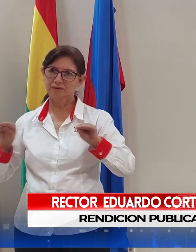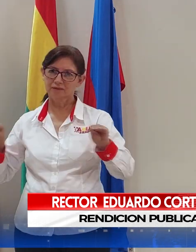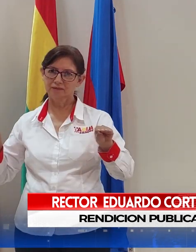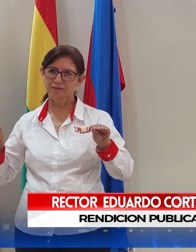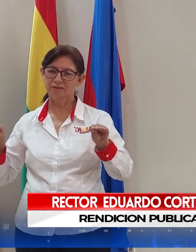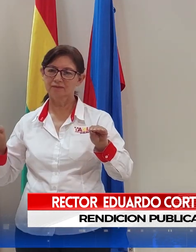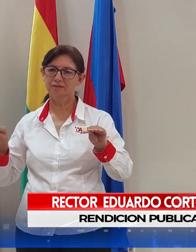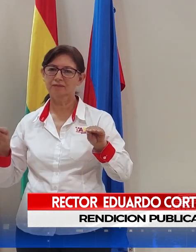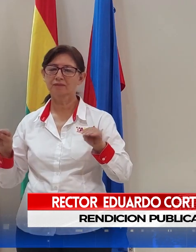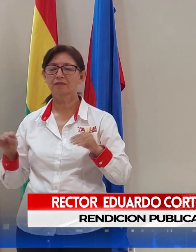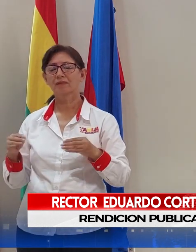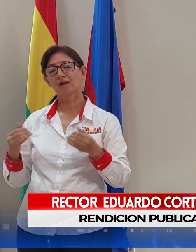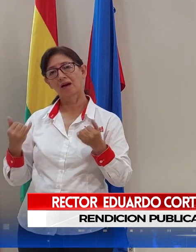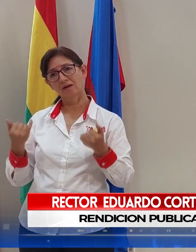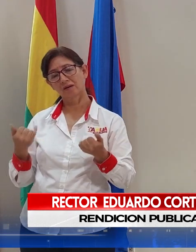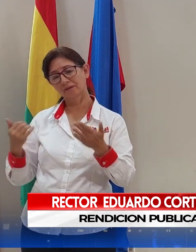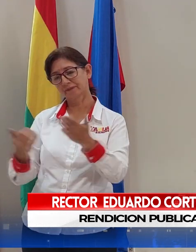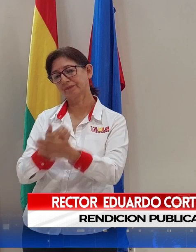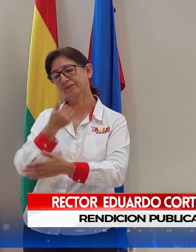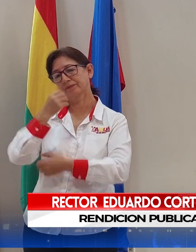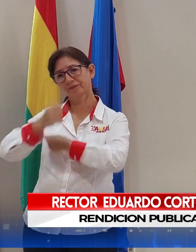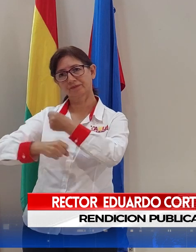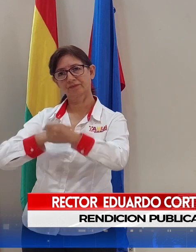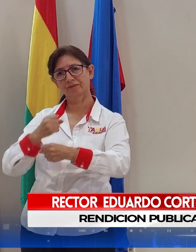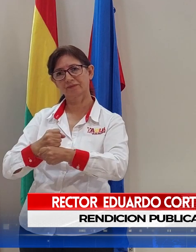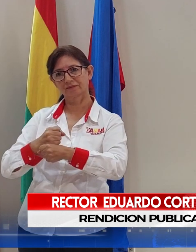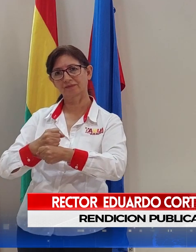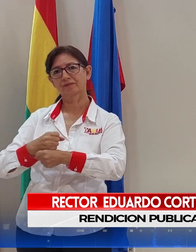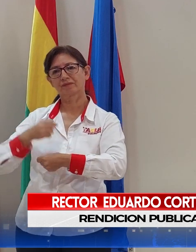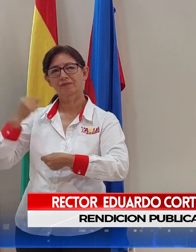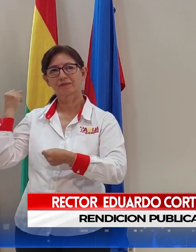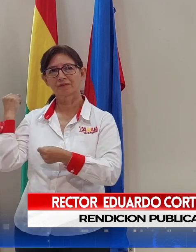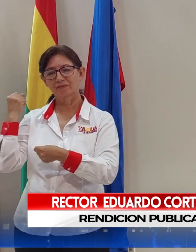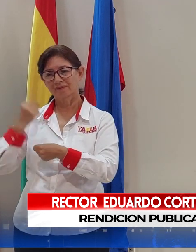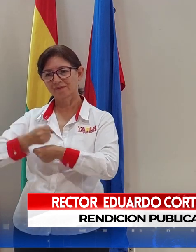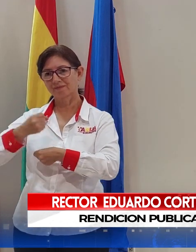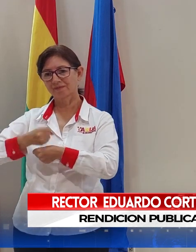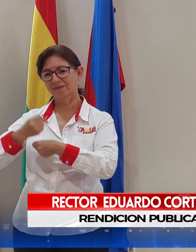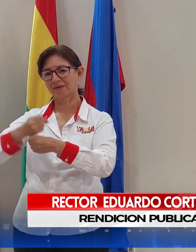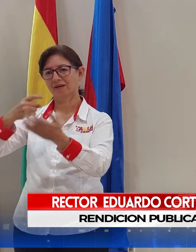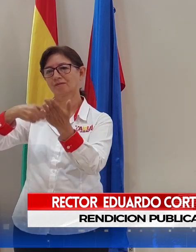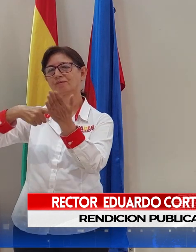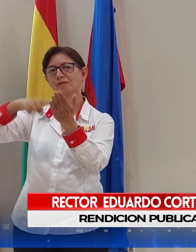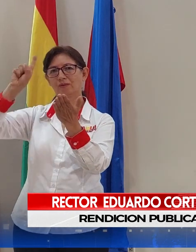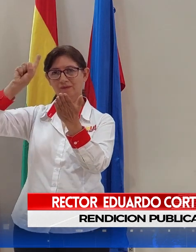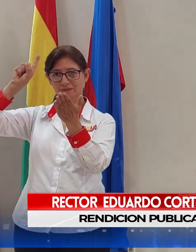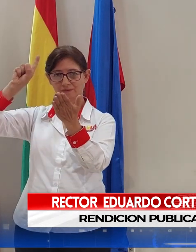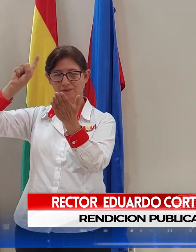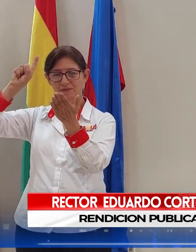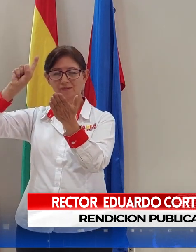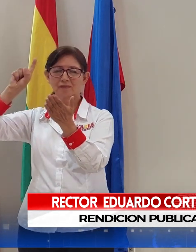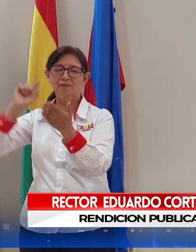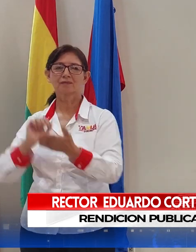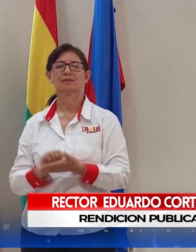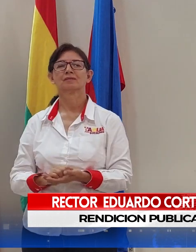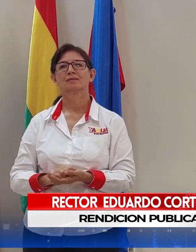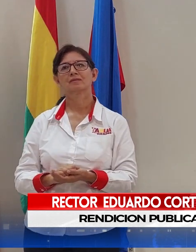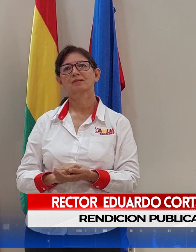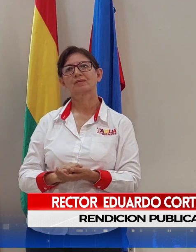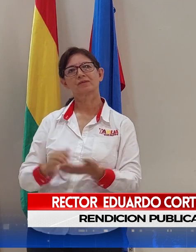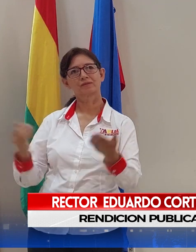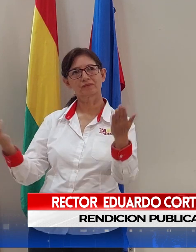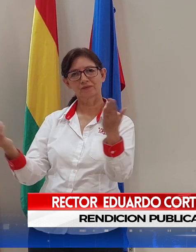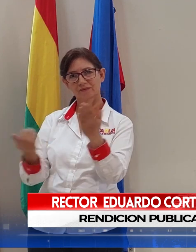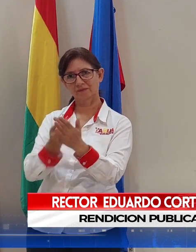En esta nueva gestión, nosotros lo que hacemos es aprobar un